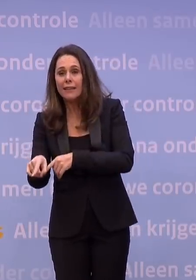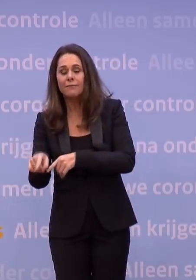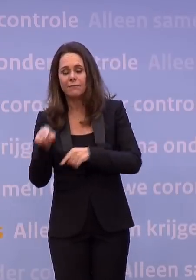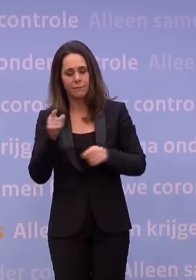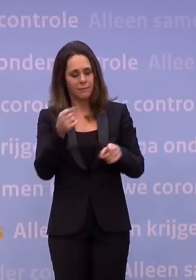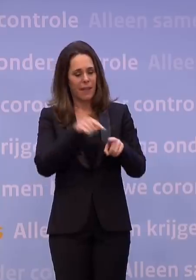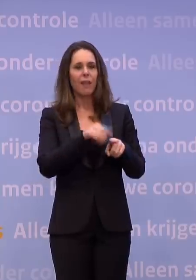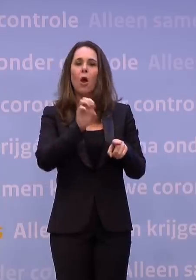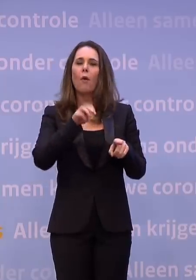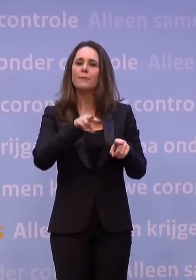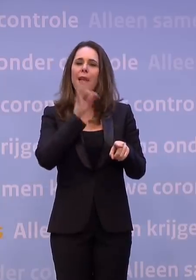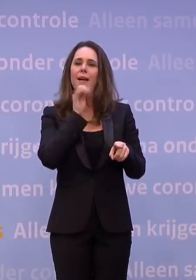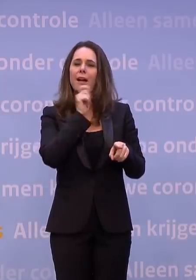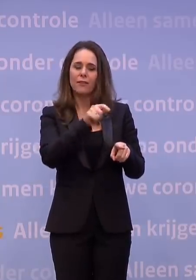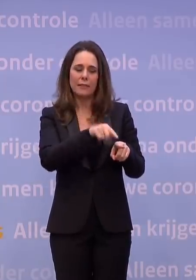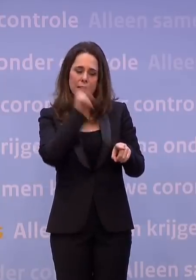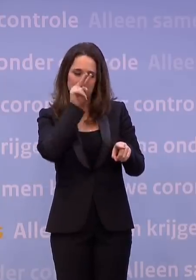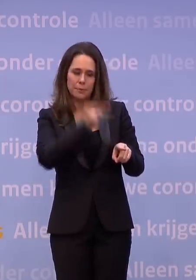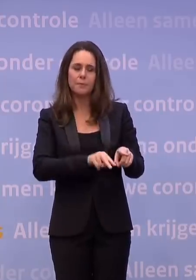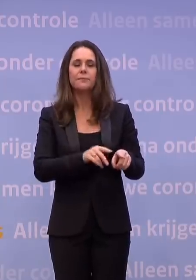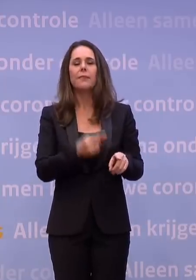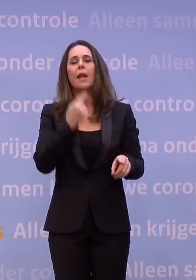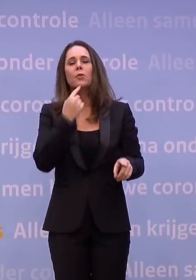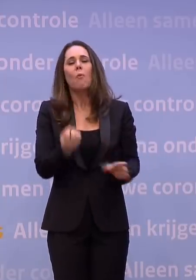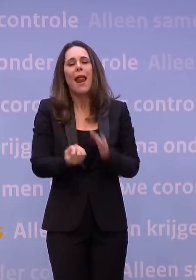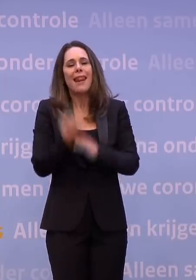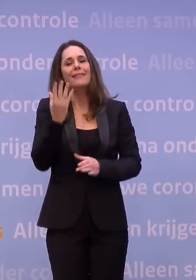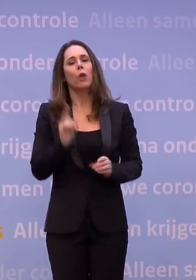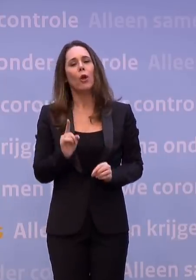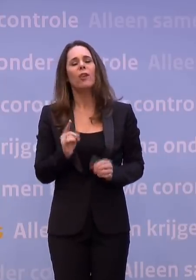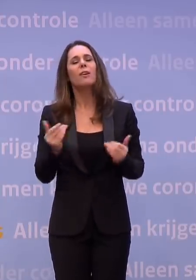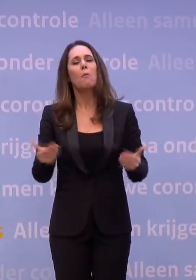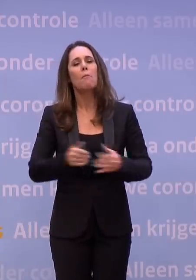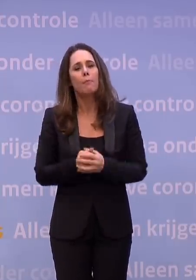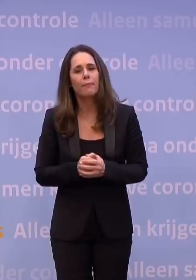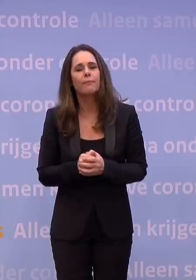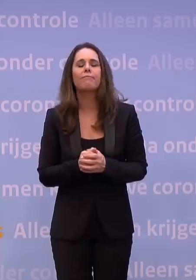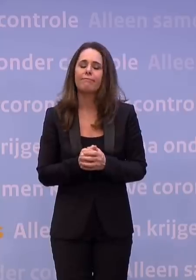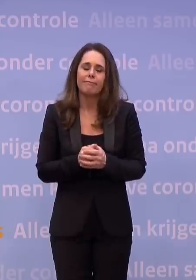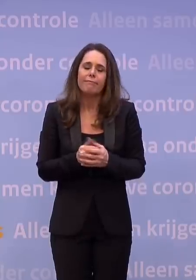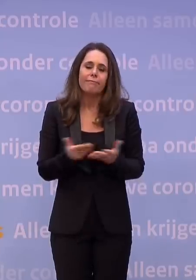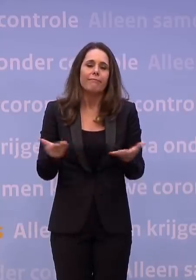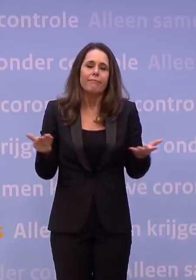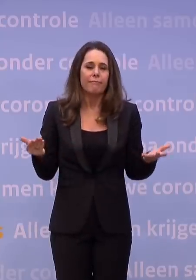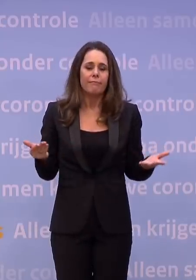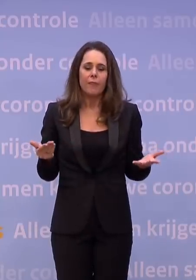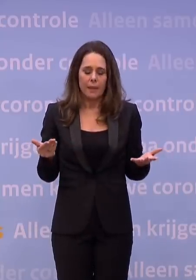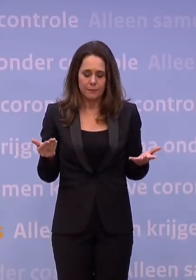En waarom ik talenten noem is omdat wij heel goed hebben gekeken. We hebben ondersteuning gehad van